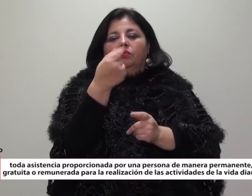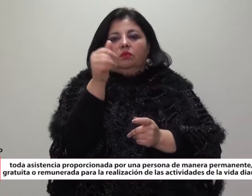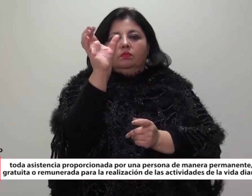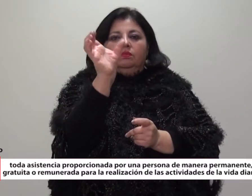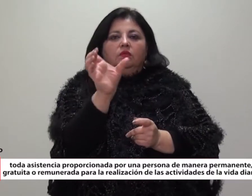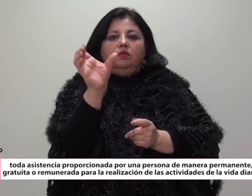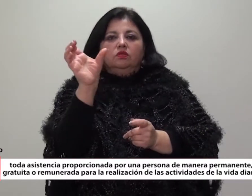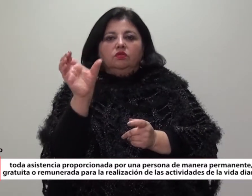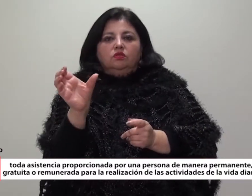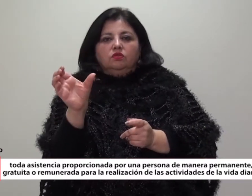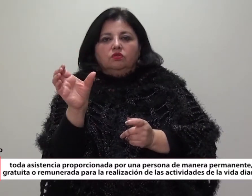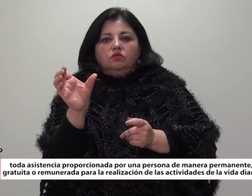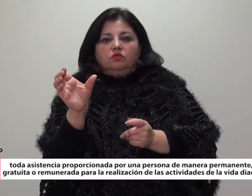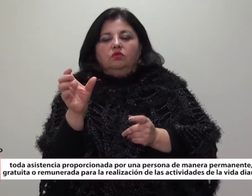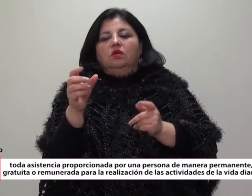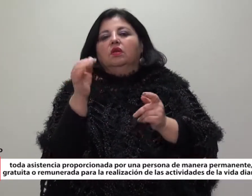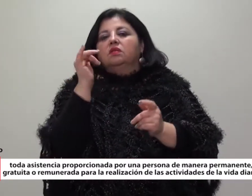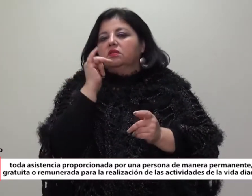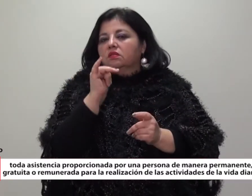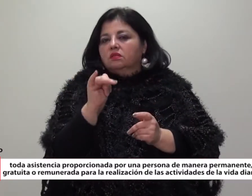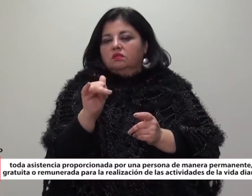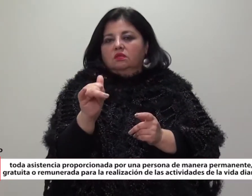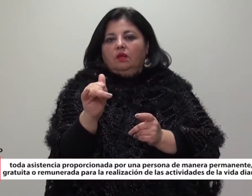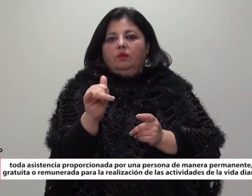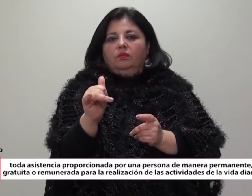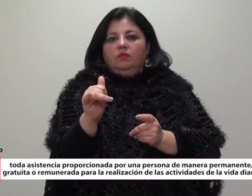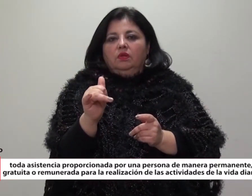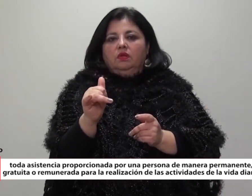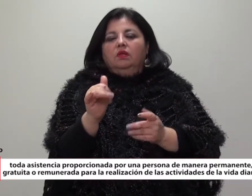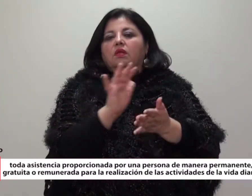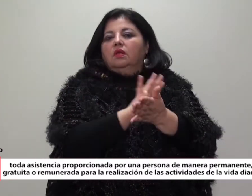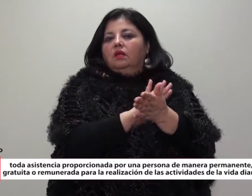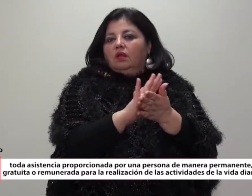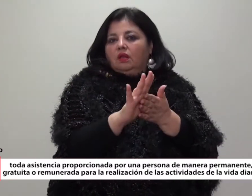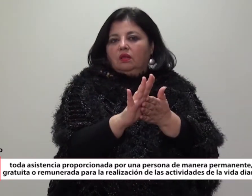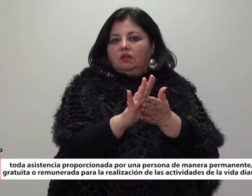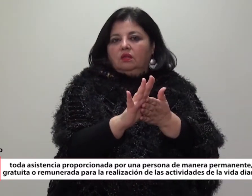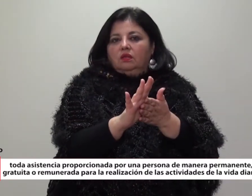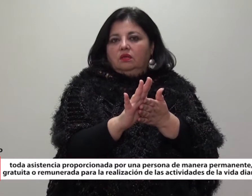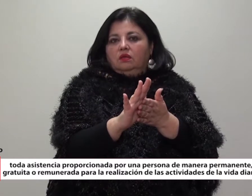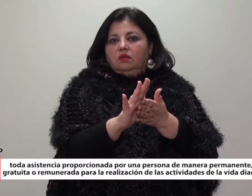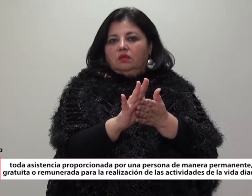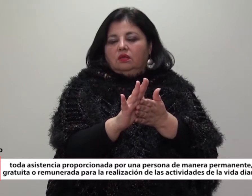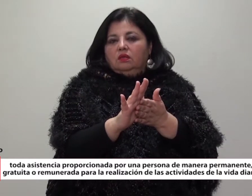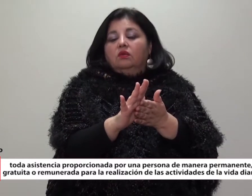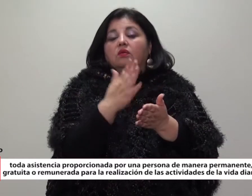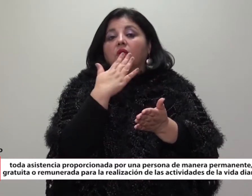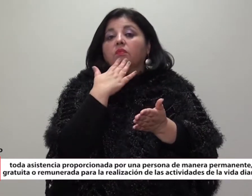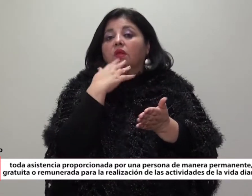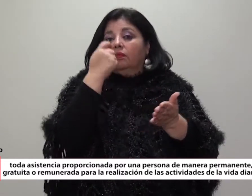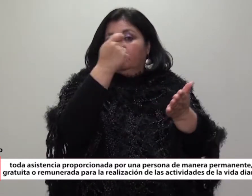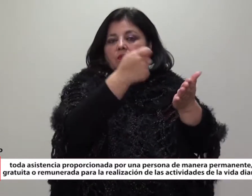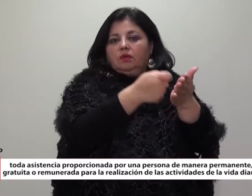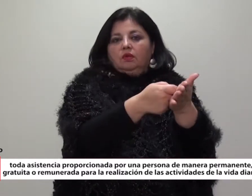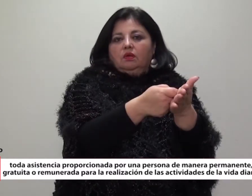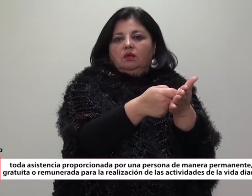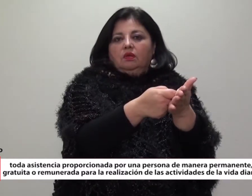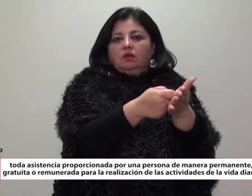gratuita o remunerada para la realización de las actividades de la vida